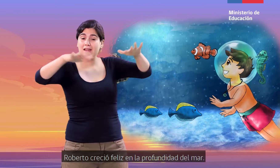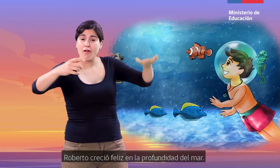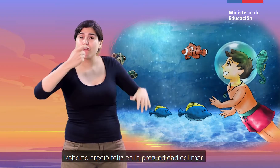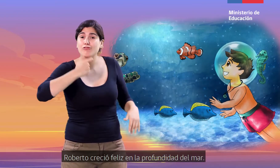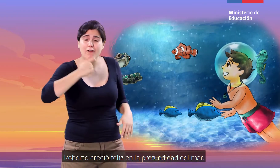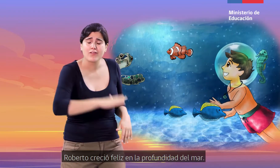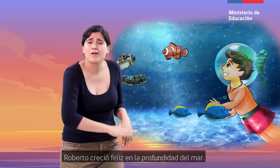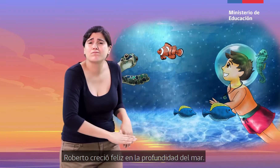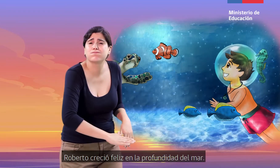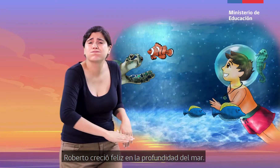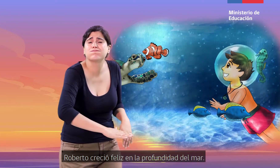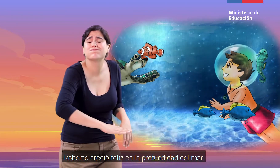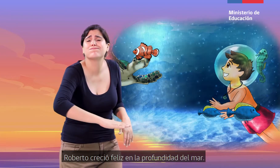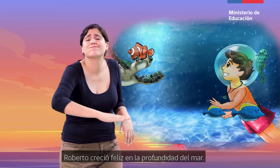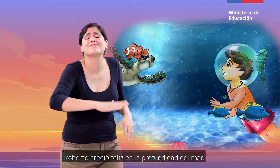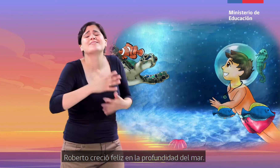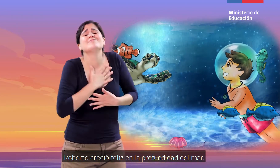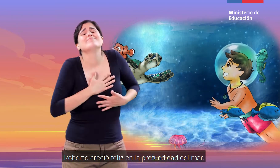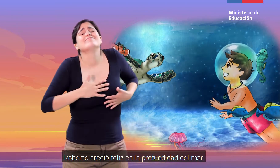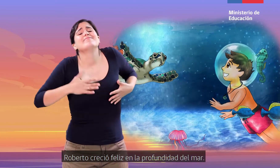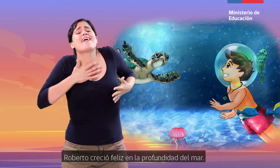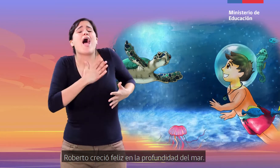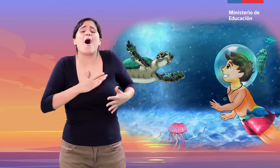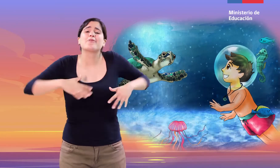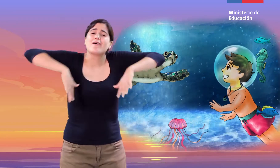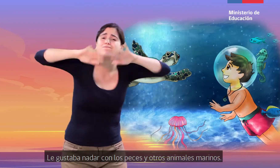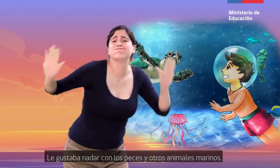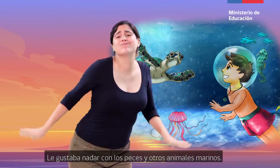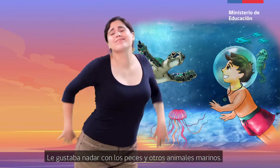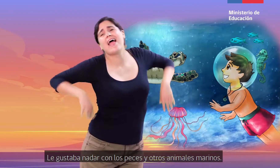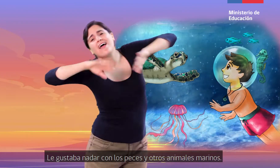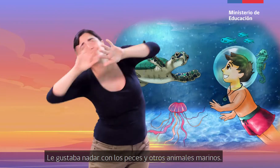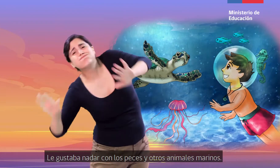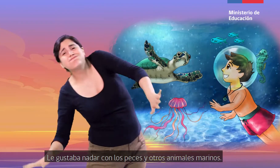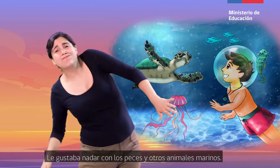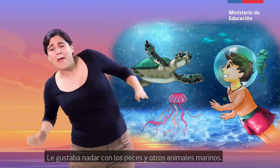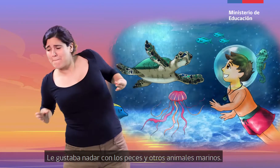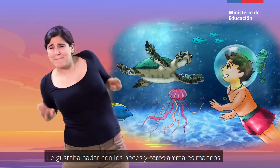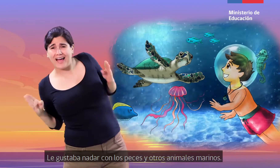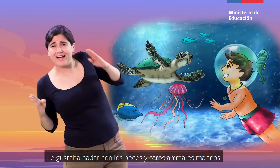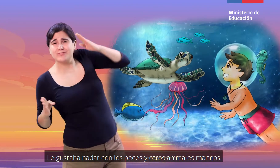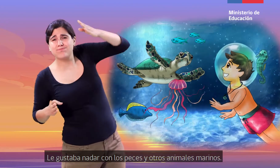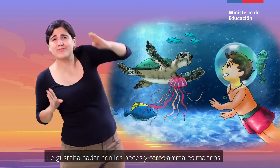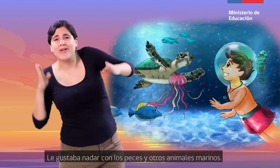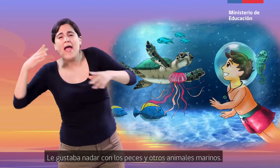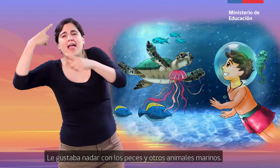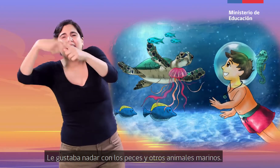Roberto creció feliz en la profundidad del mar. Le gustaba nadar con los peces y otros animales marinos.